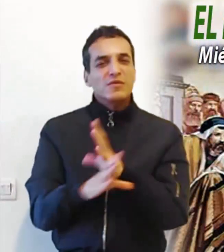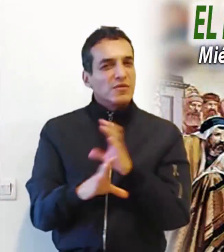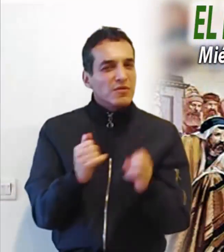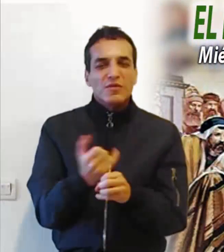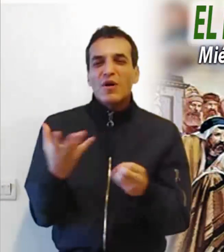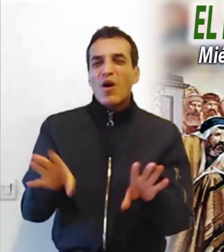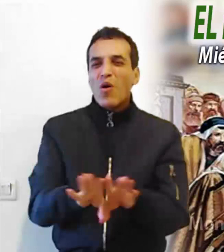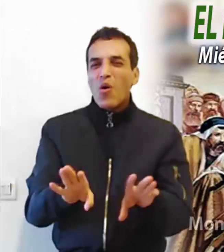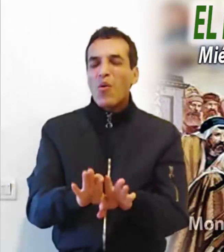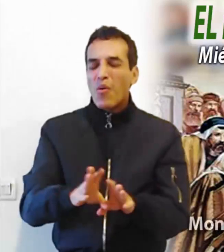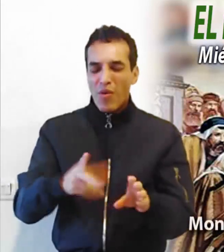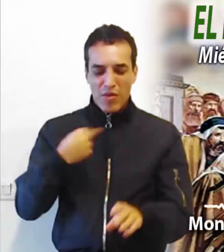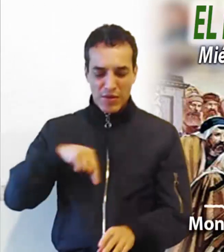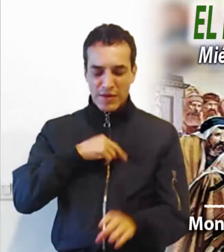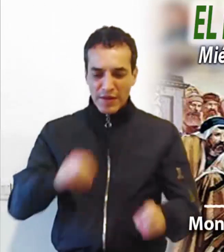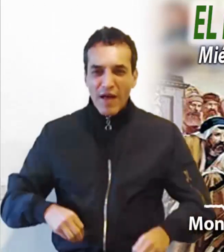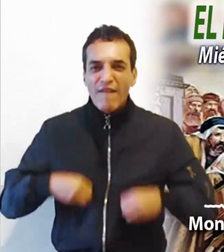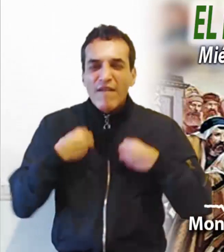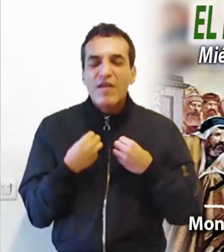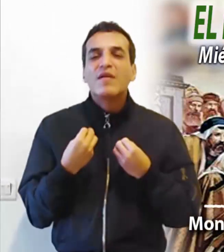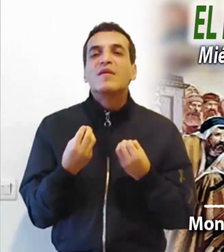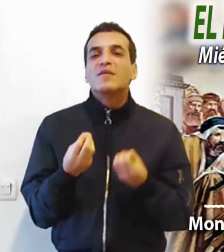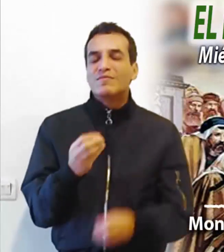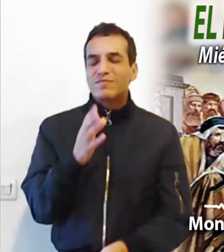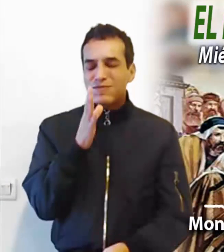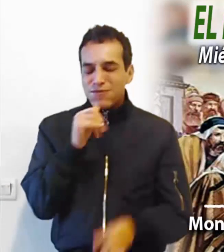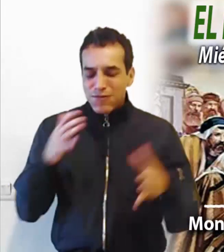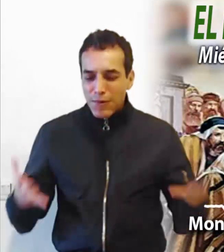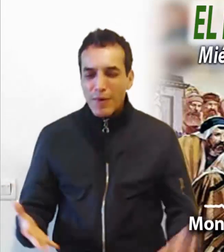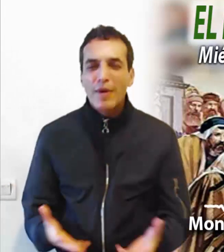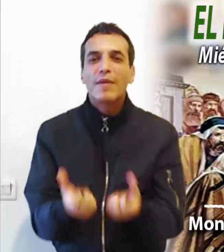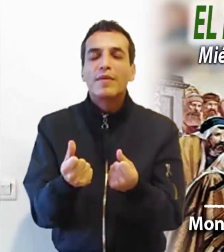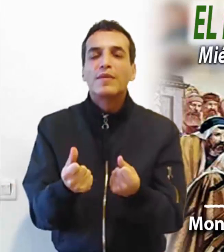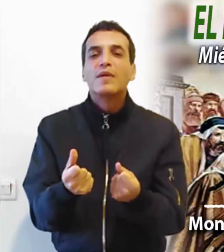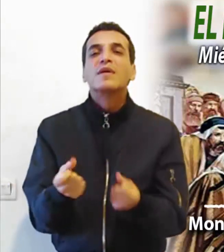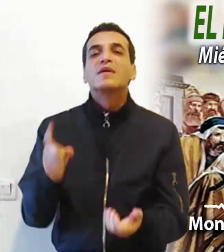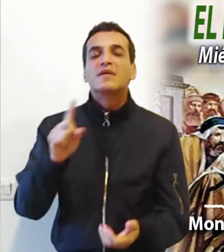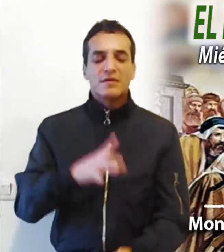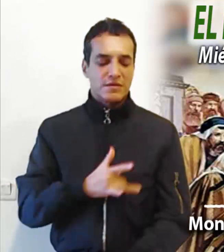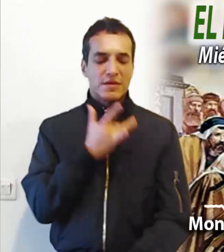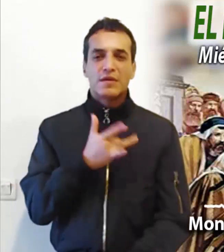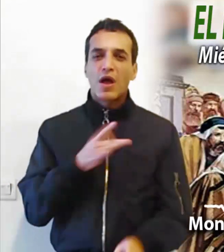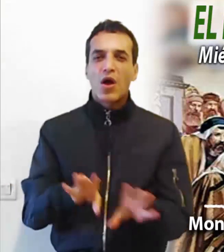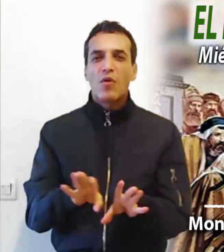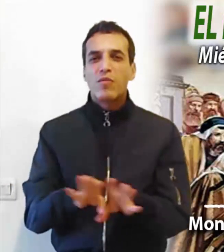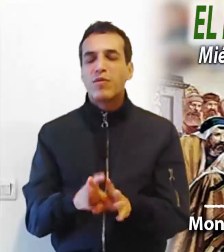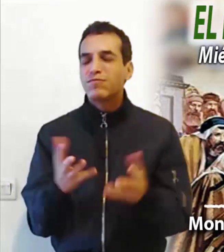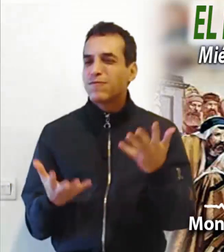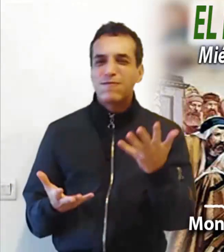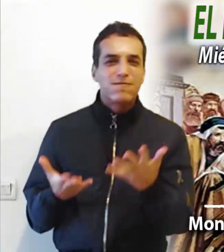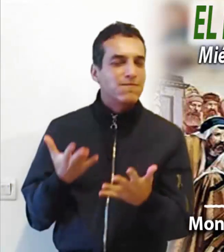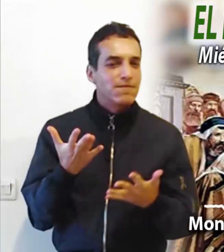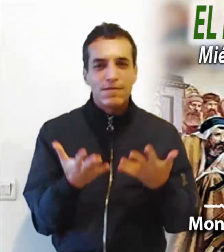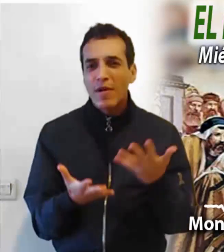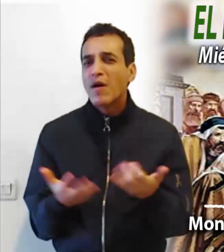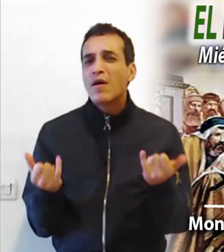Hay momentos en que no encontramos salida y nos sumimos en la desesperación. Y la puerta